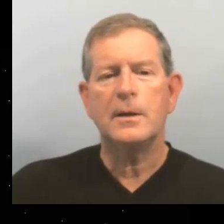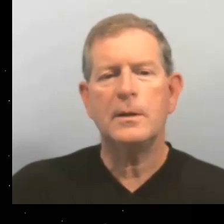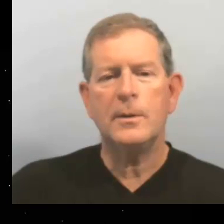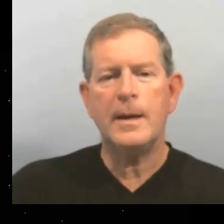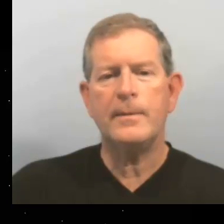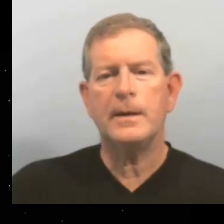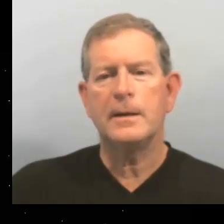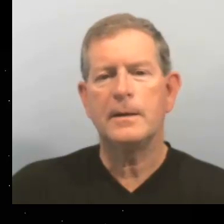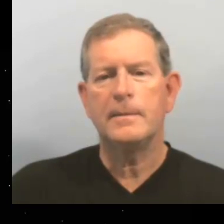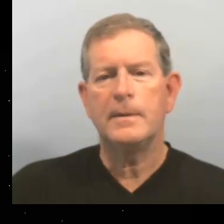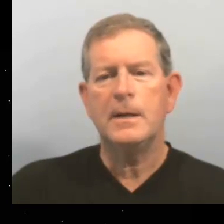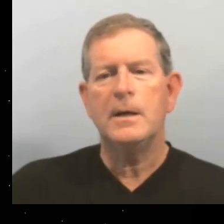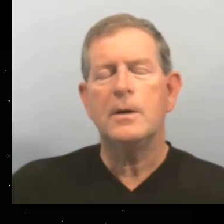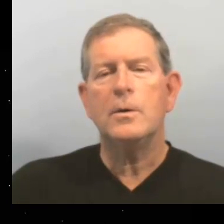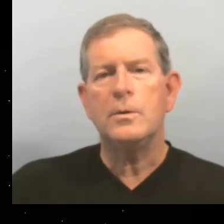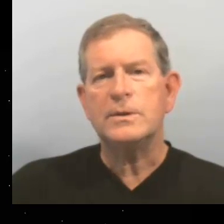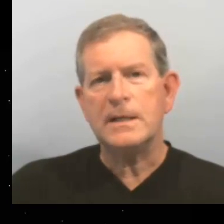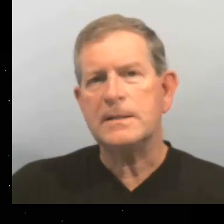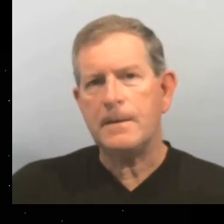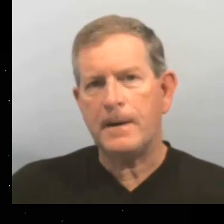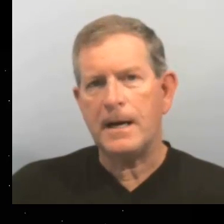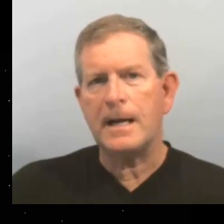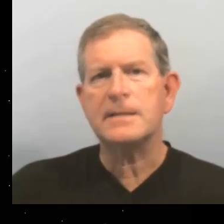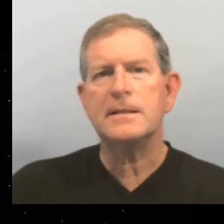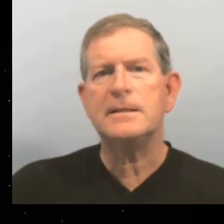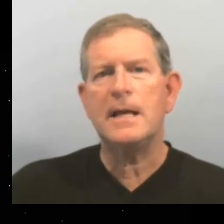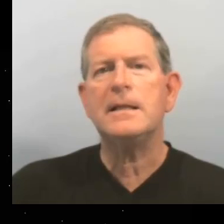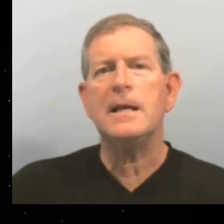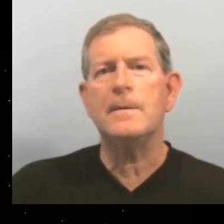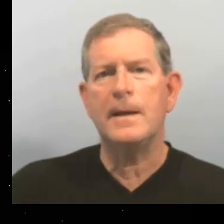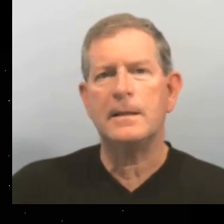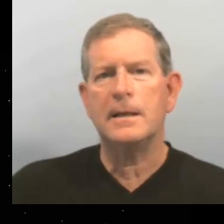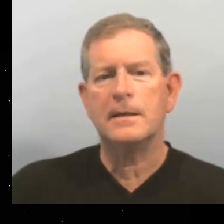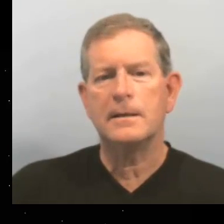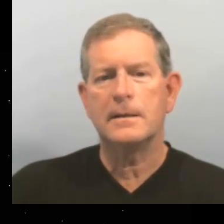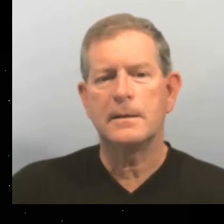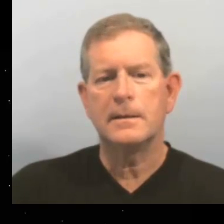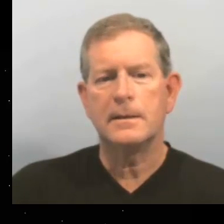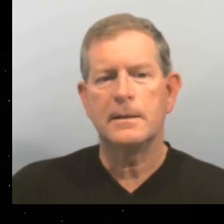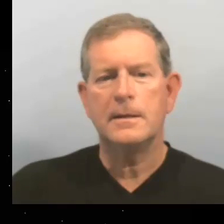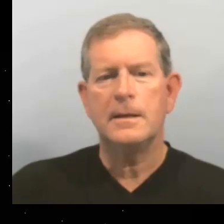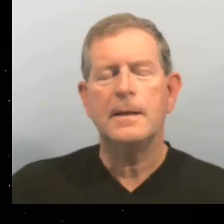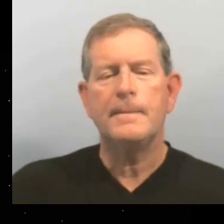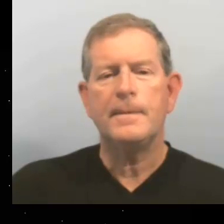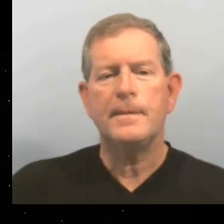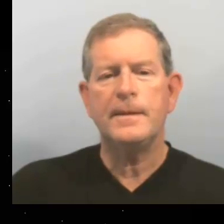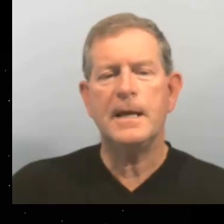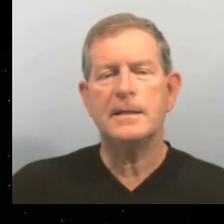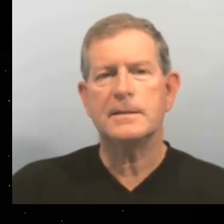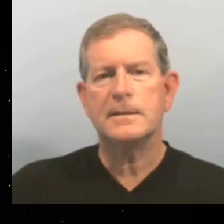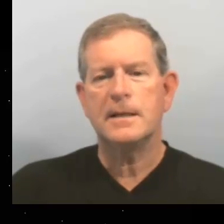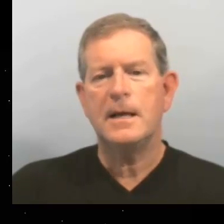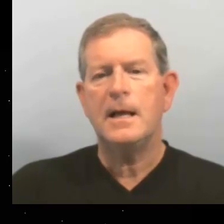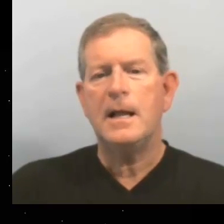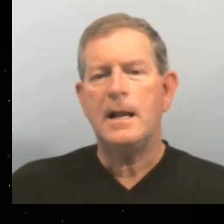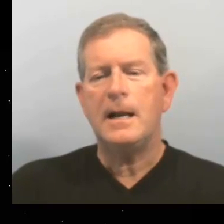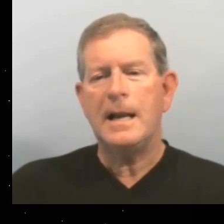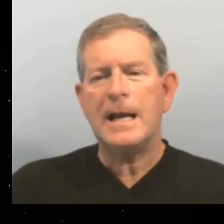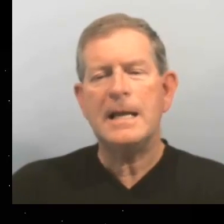9. Usted se va a las 7 y 20. 10.